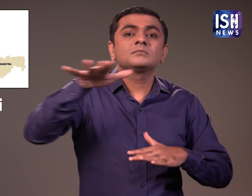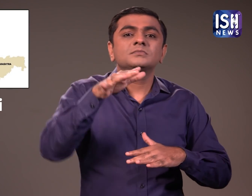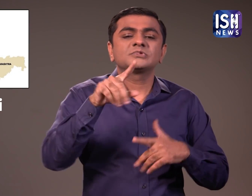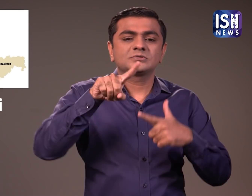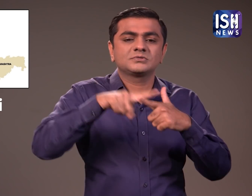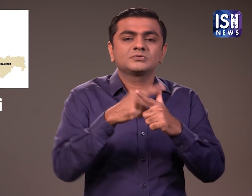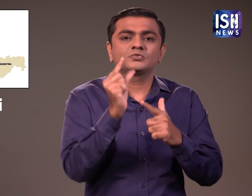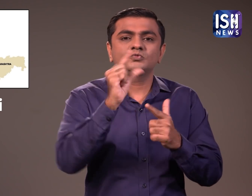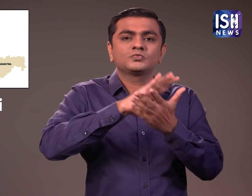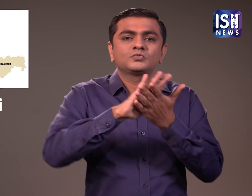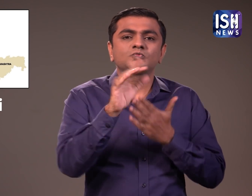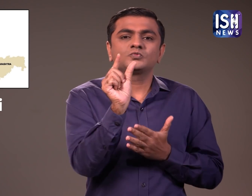पर एक साथ रहेंगे